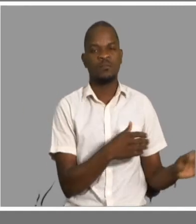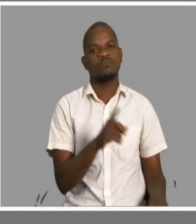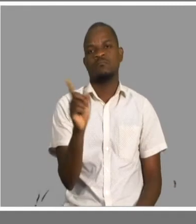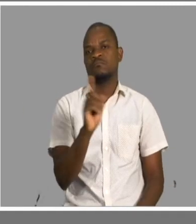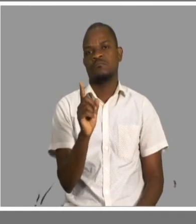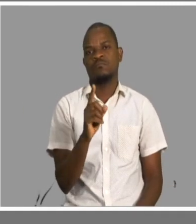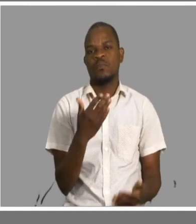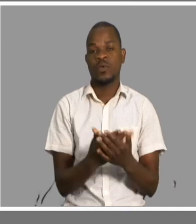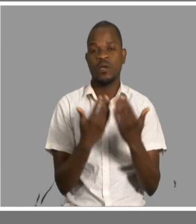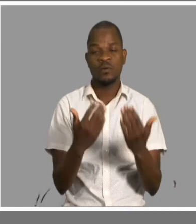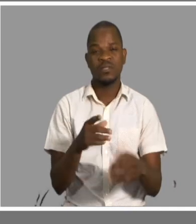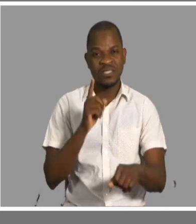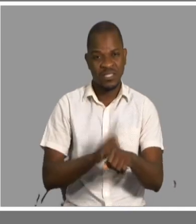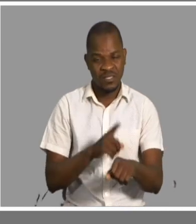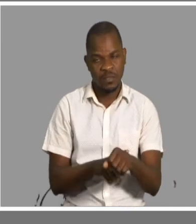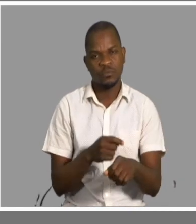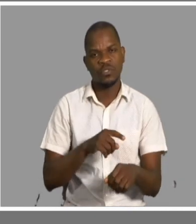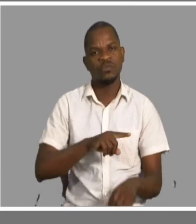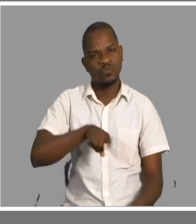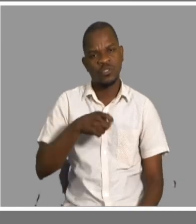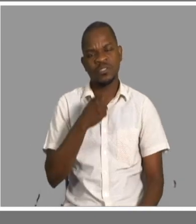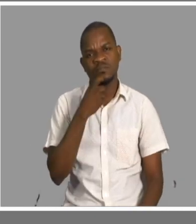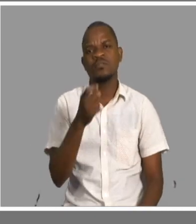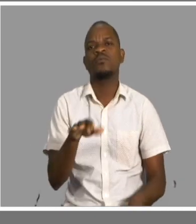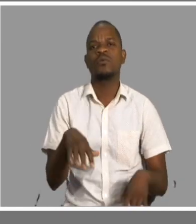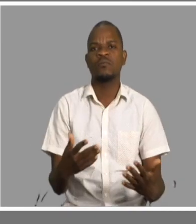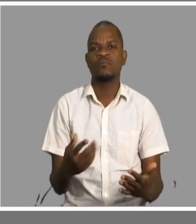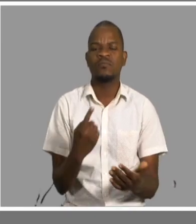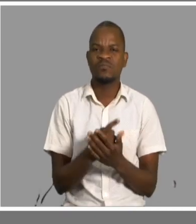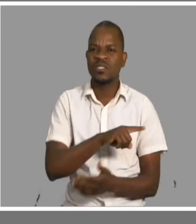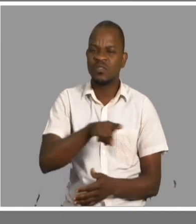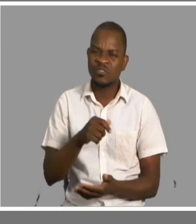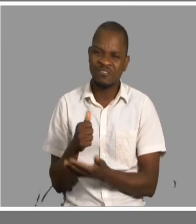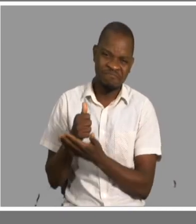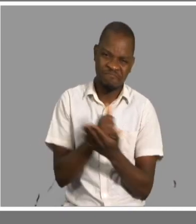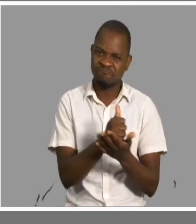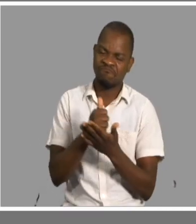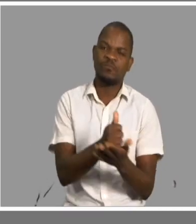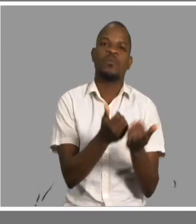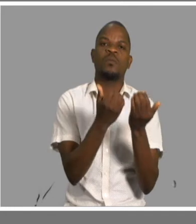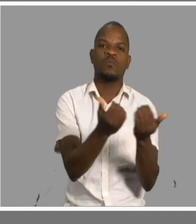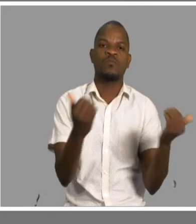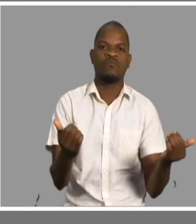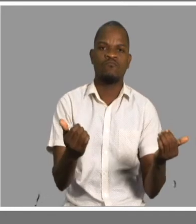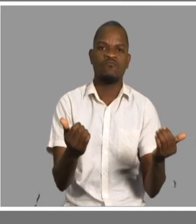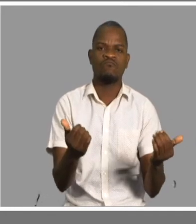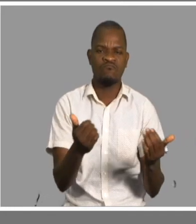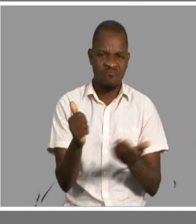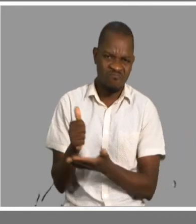este é o momento de dizer mais uma vez que nós temos que investir nas nossas crianças se nós quisermos construir uma